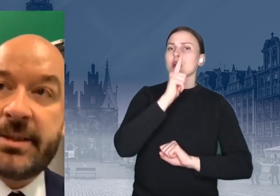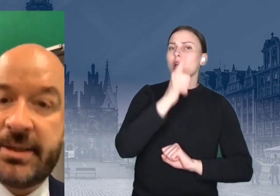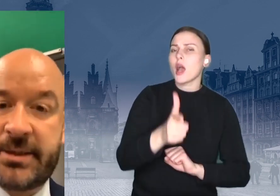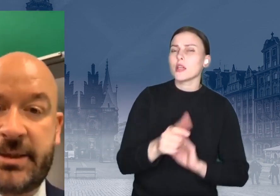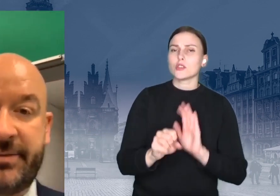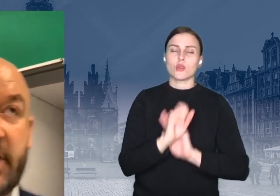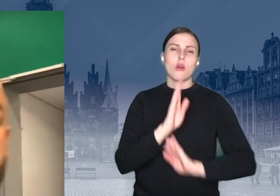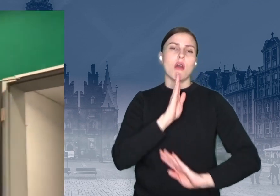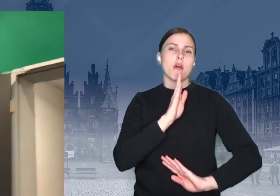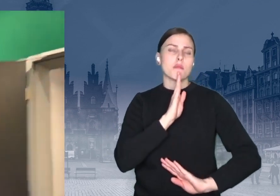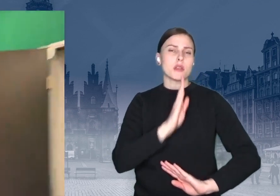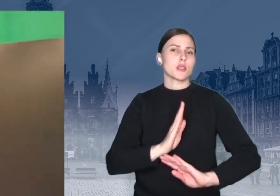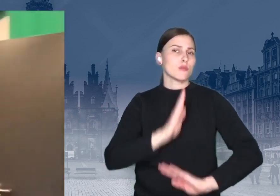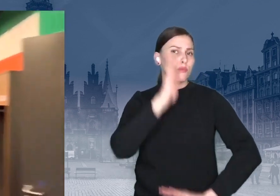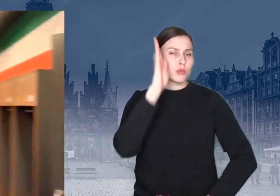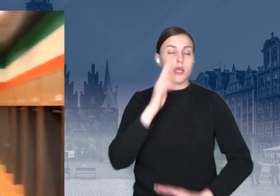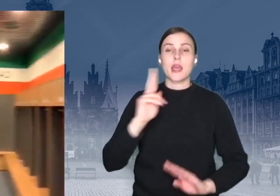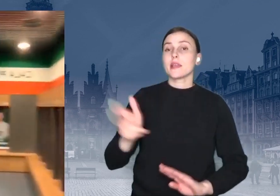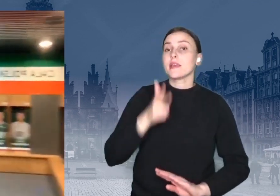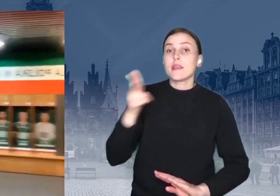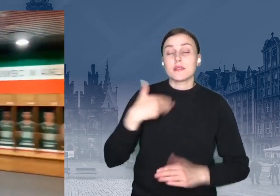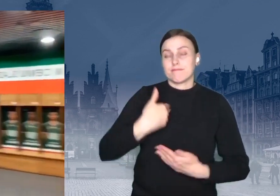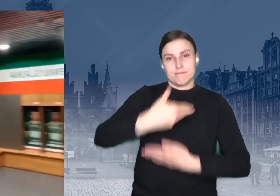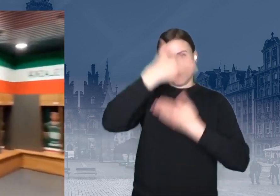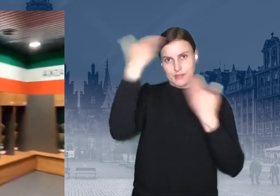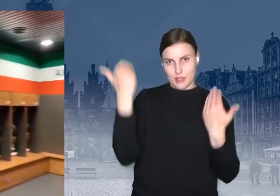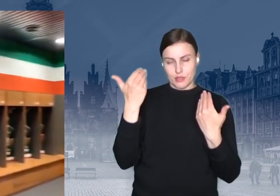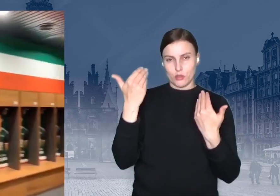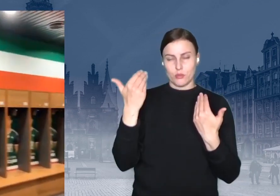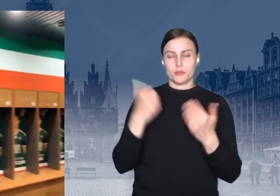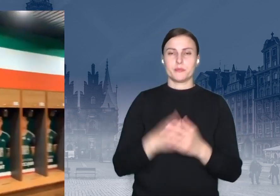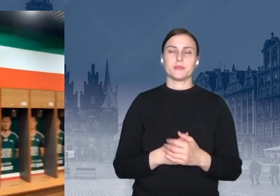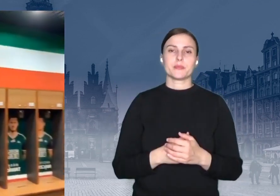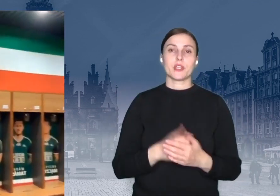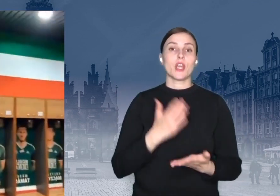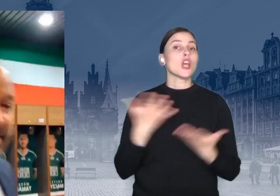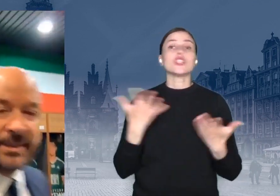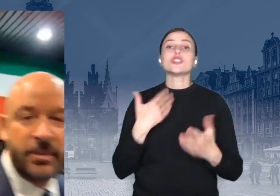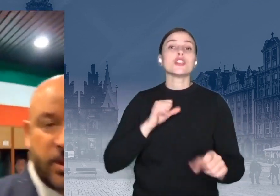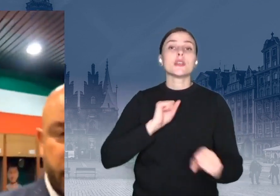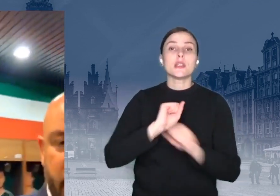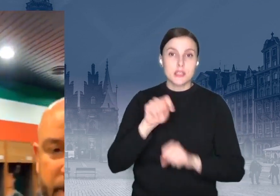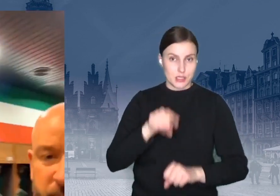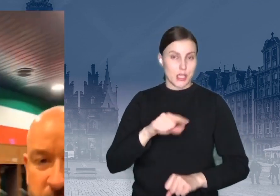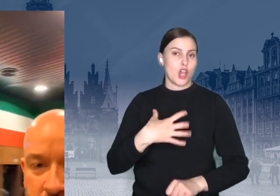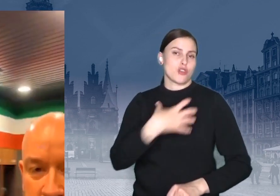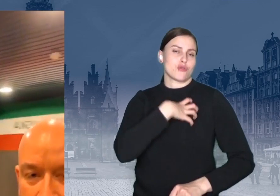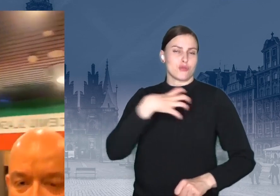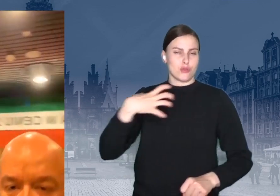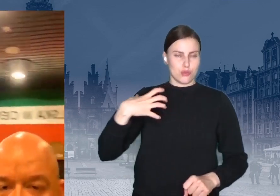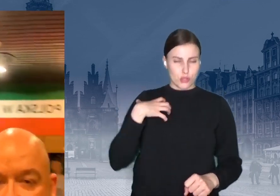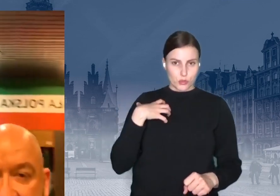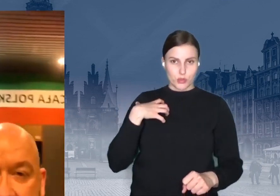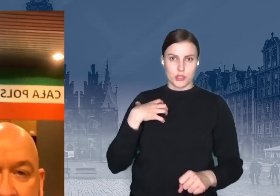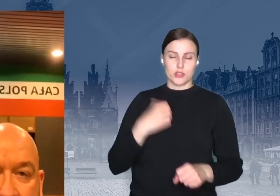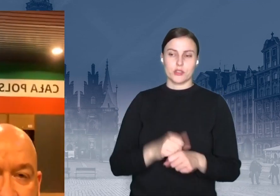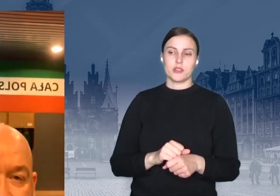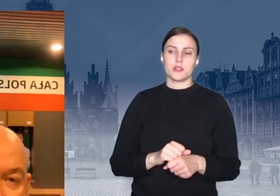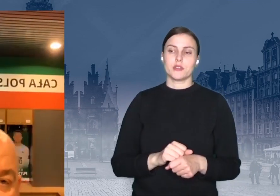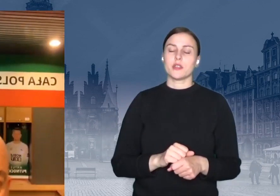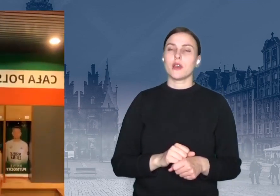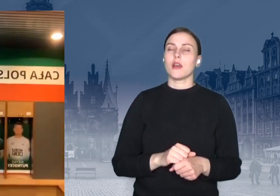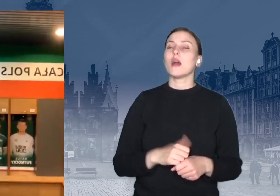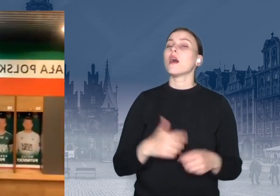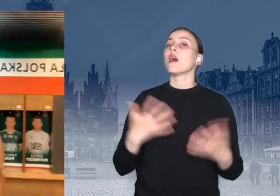Północnej. Kiedy? Niestety, nie wiadomo. Dobra, gdzie ja jestem? Jestem u gospodarzy. Jestem u gospodarzy, gdzie